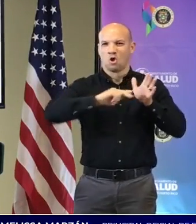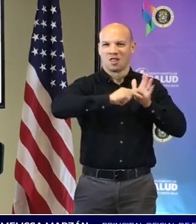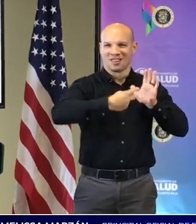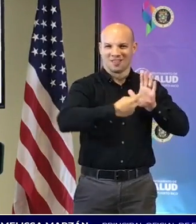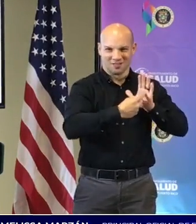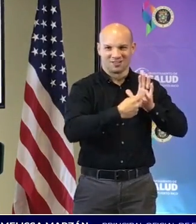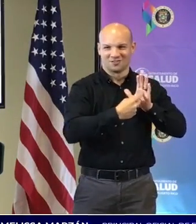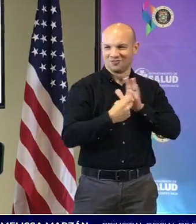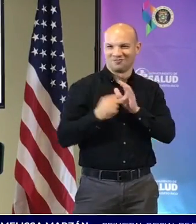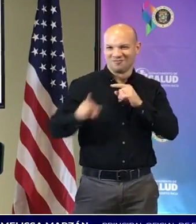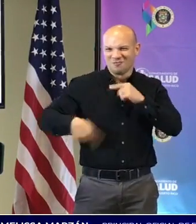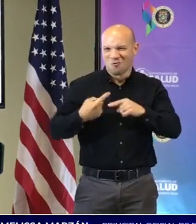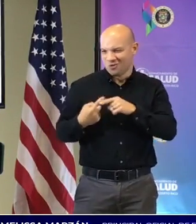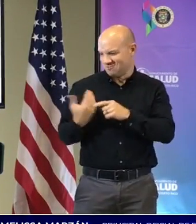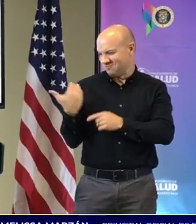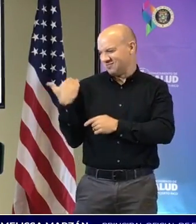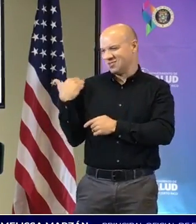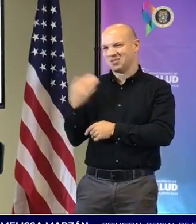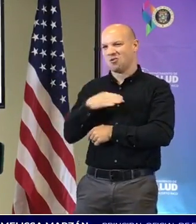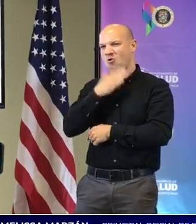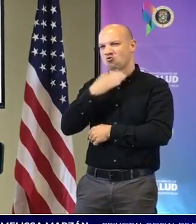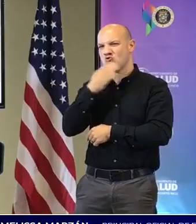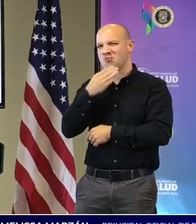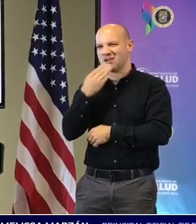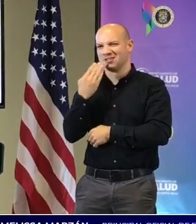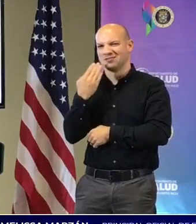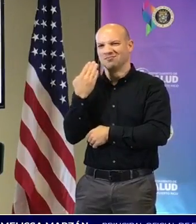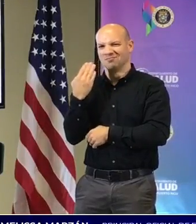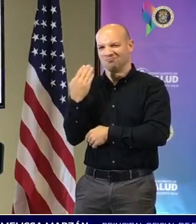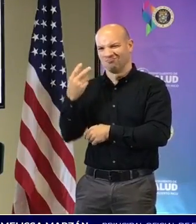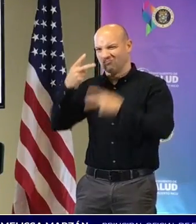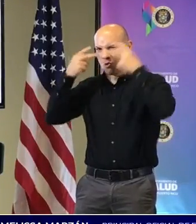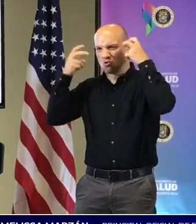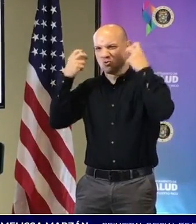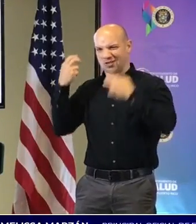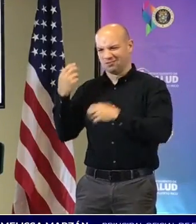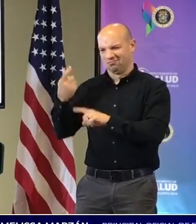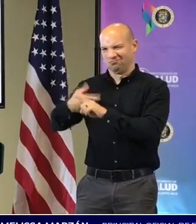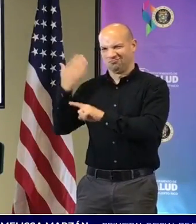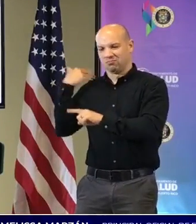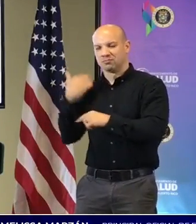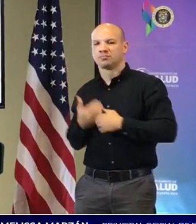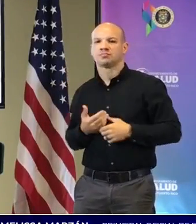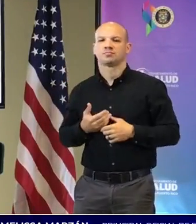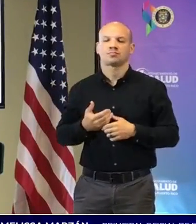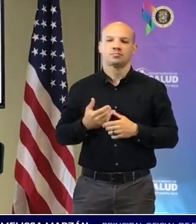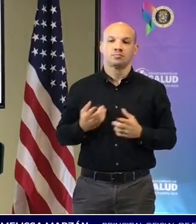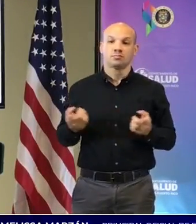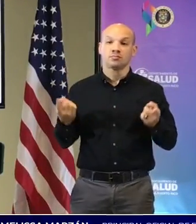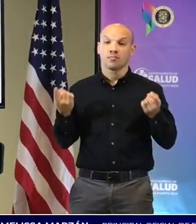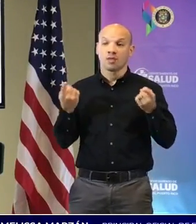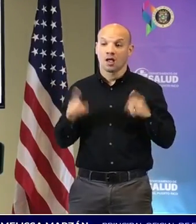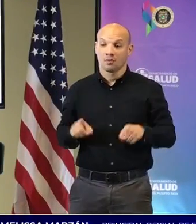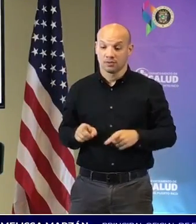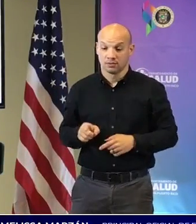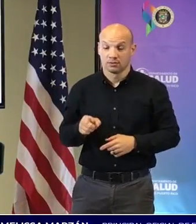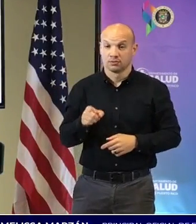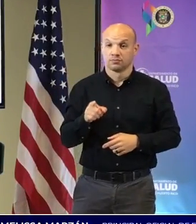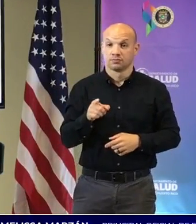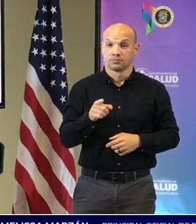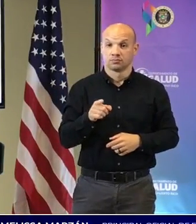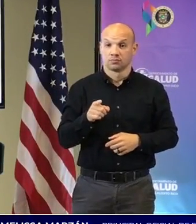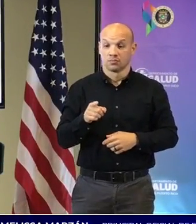en octubre de este pasado octubre. Los equipos encargados en el